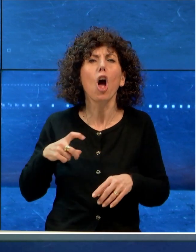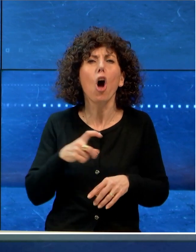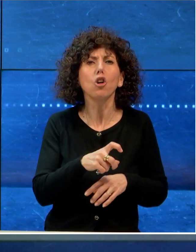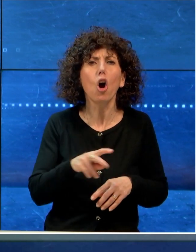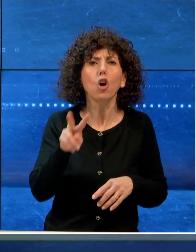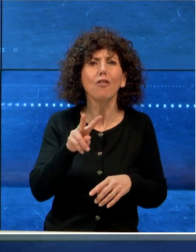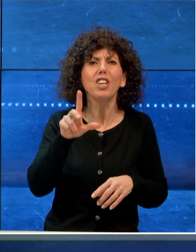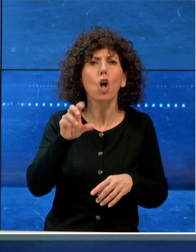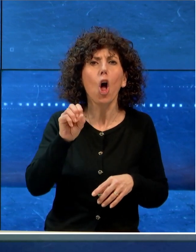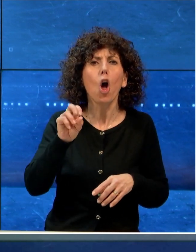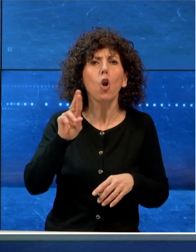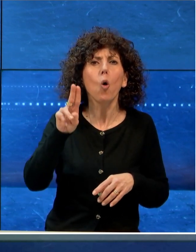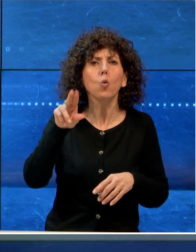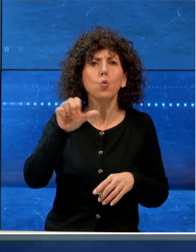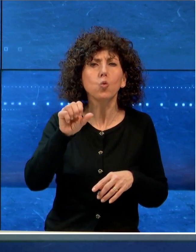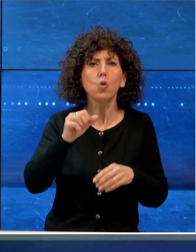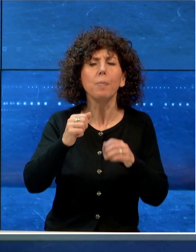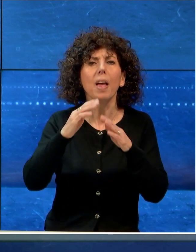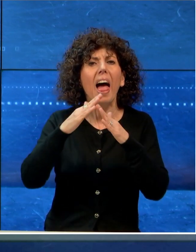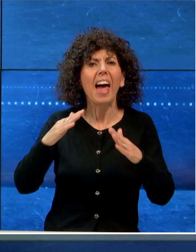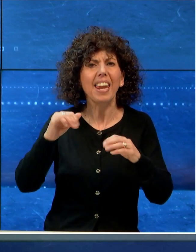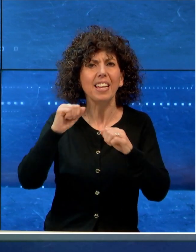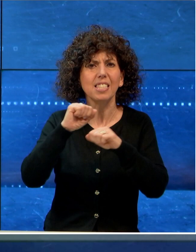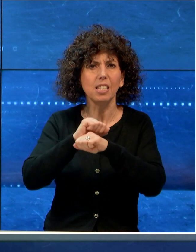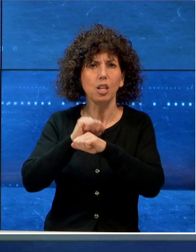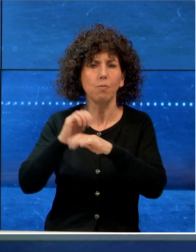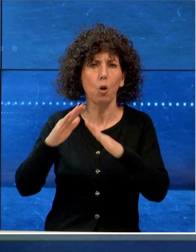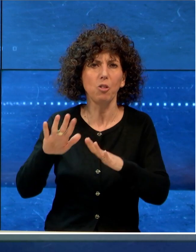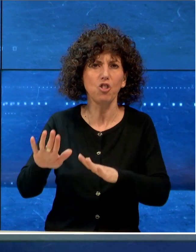Lorusso, insieme sono agli arresti domiciliari.